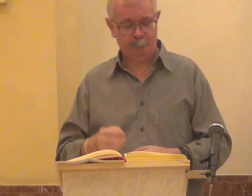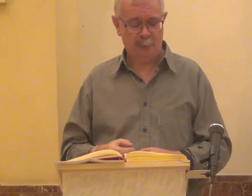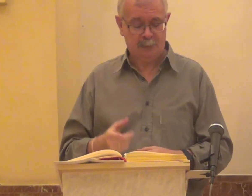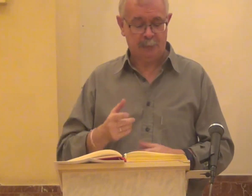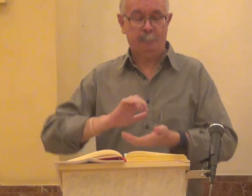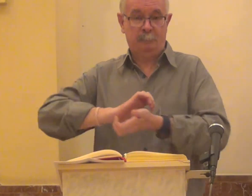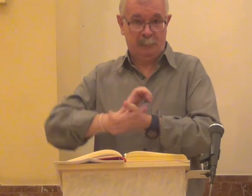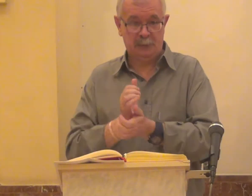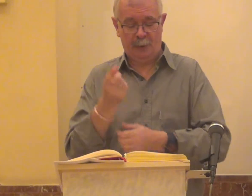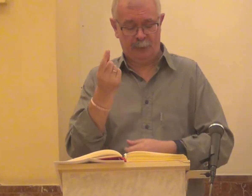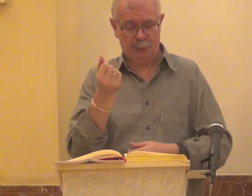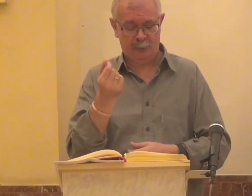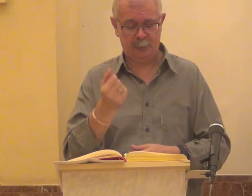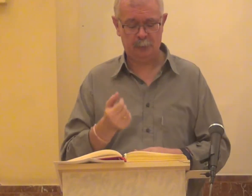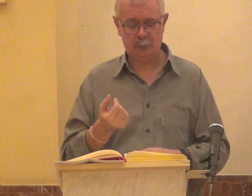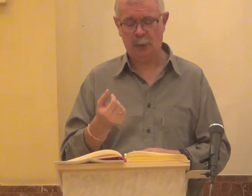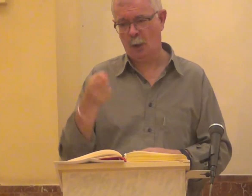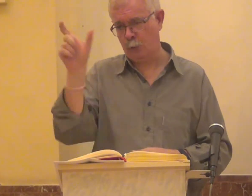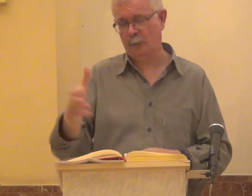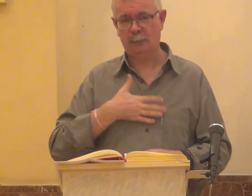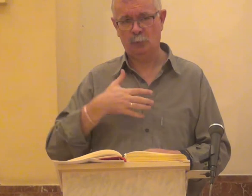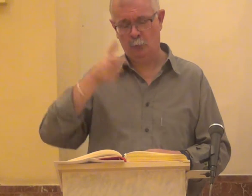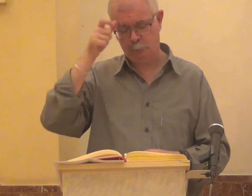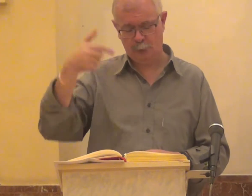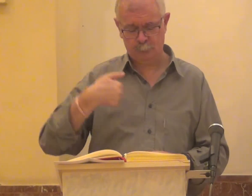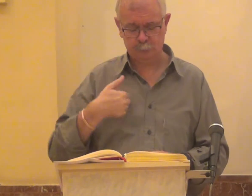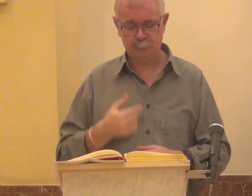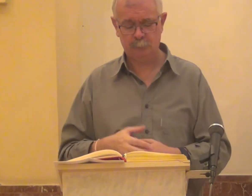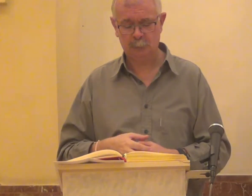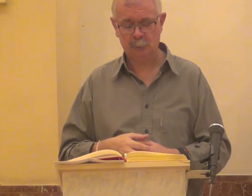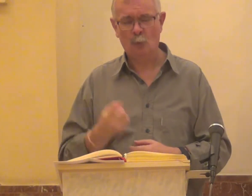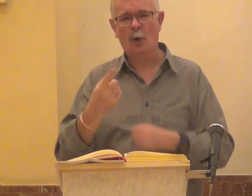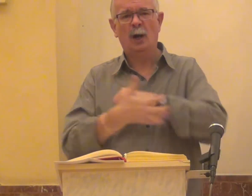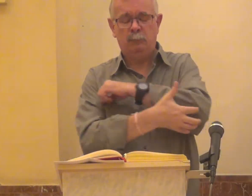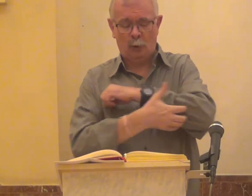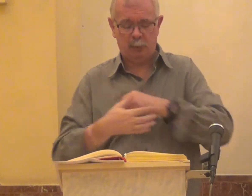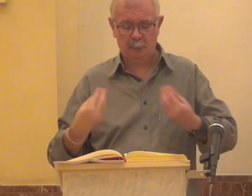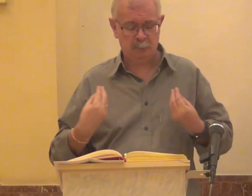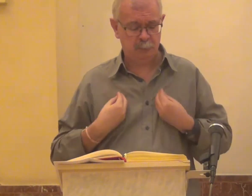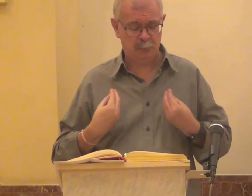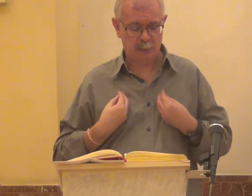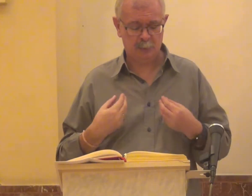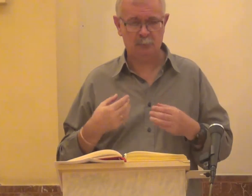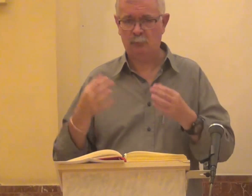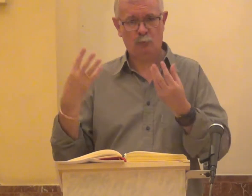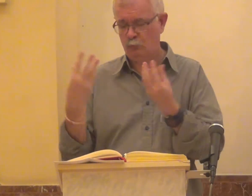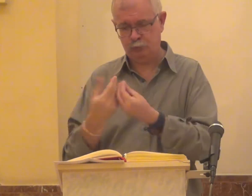Si prestas dinero a uno de mi pueblo a un pobre